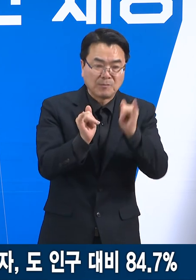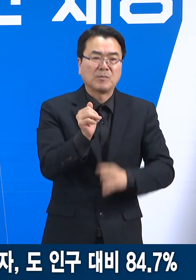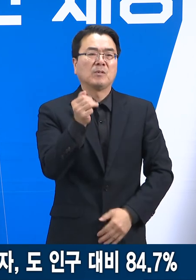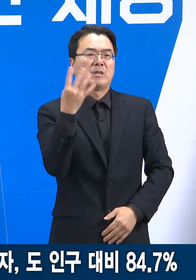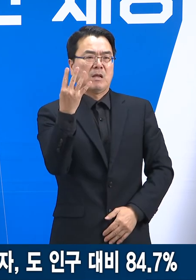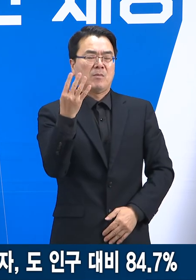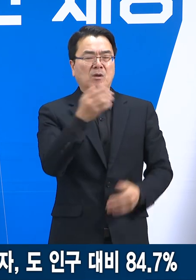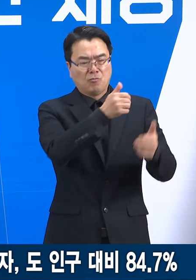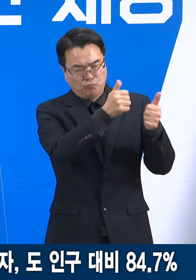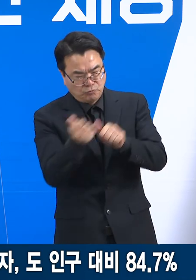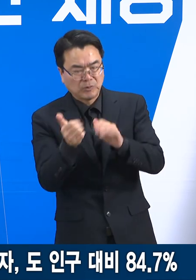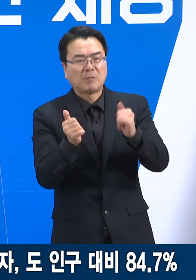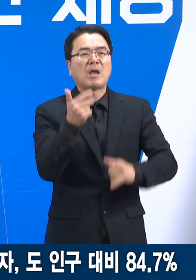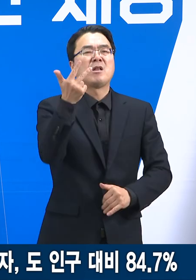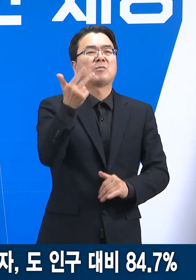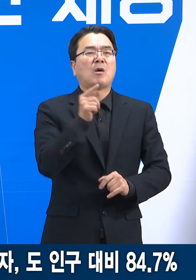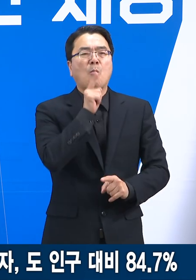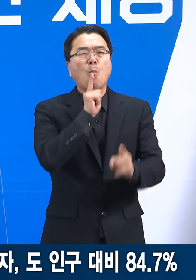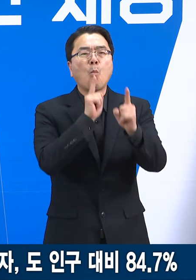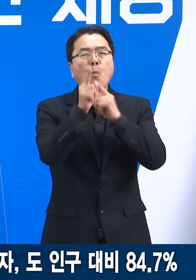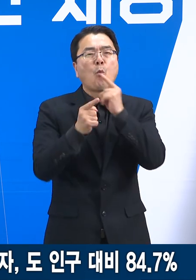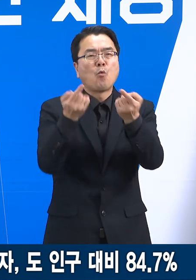사례는 총 7건 보고되었습니다.